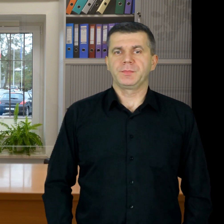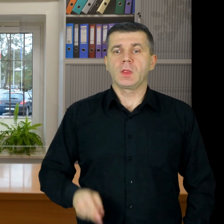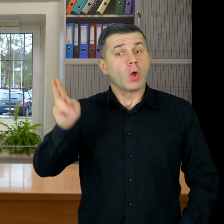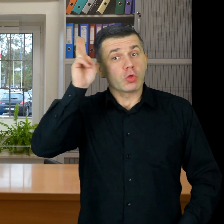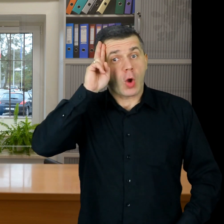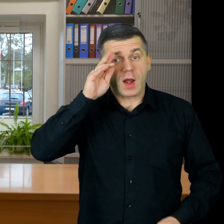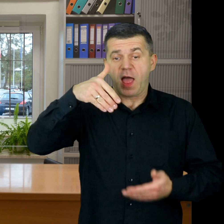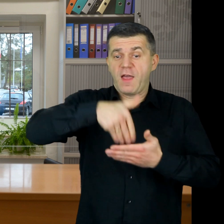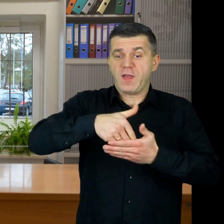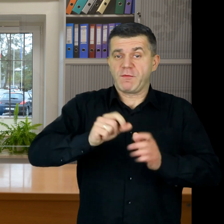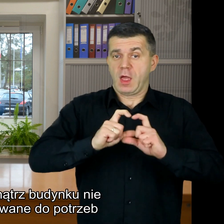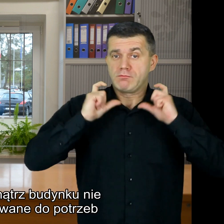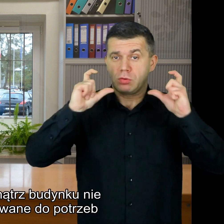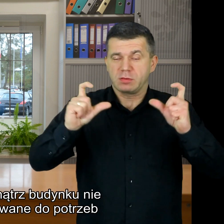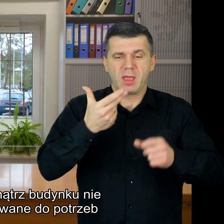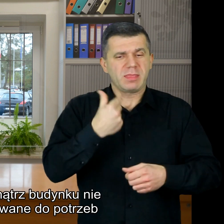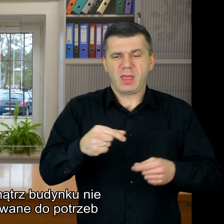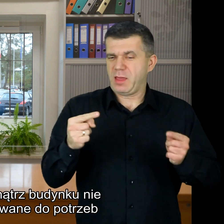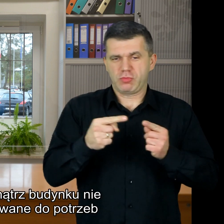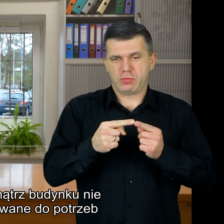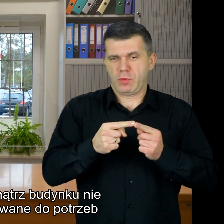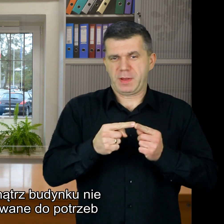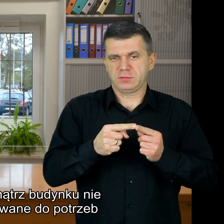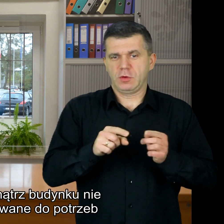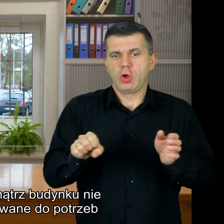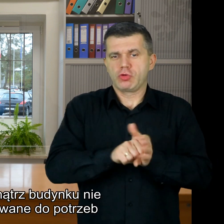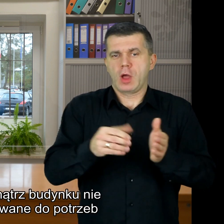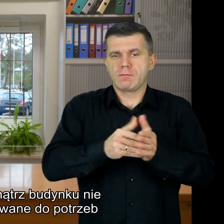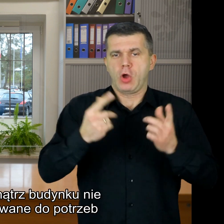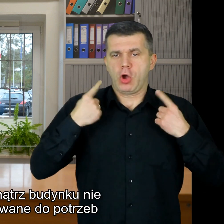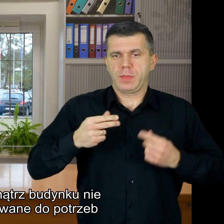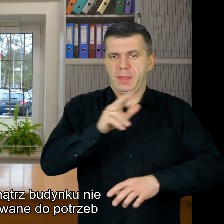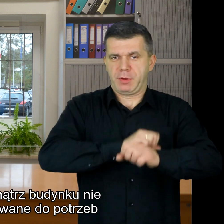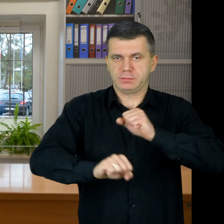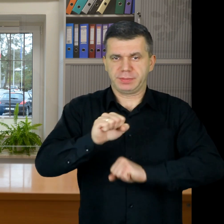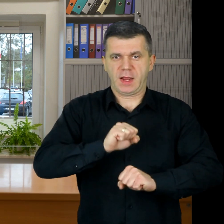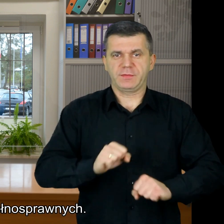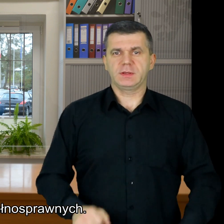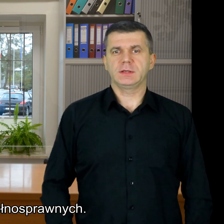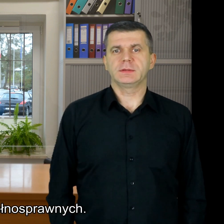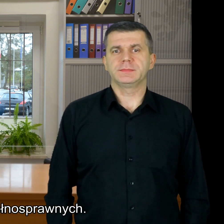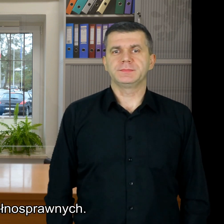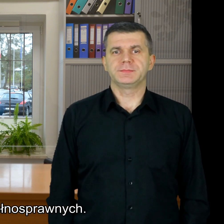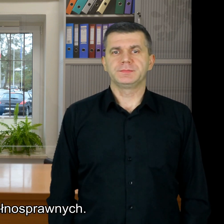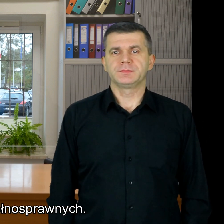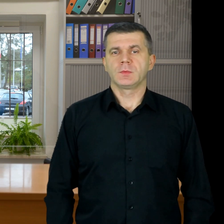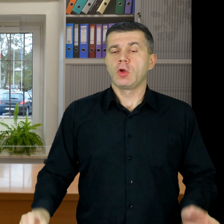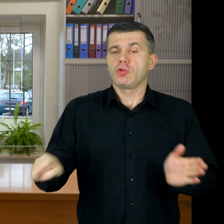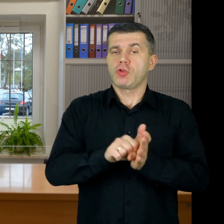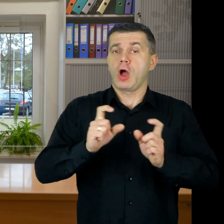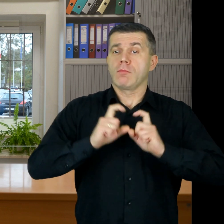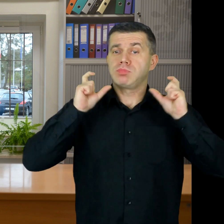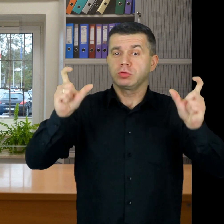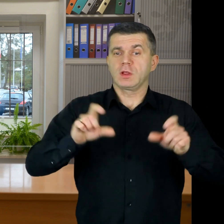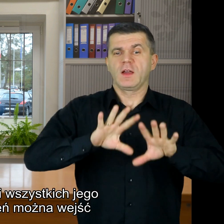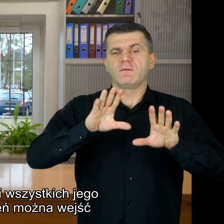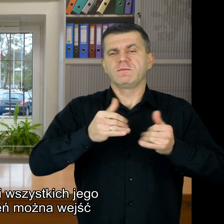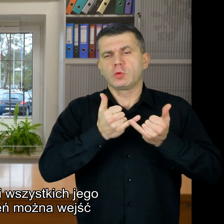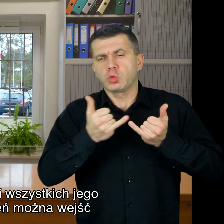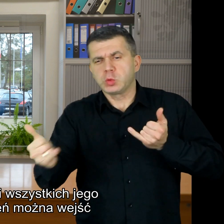Toalety wewnątrz budynku nie są przystosowane do potrzeb osób niepełnosprawnych Do budynku i